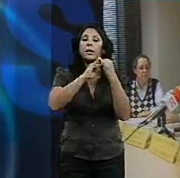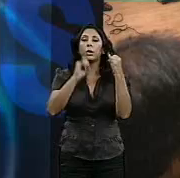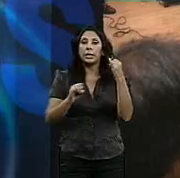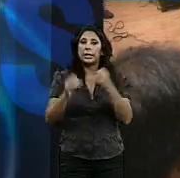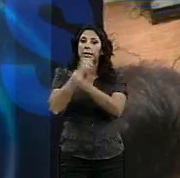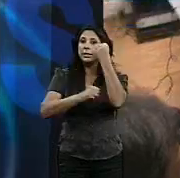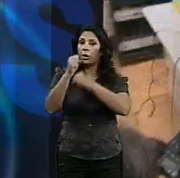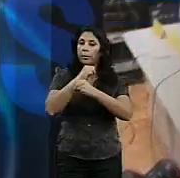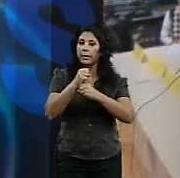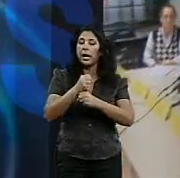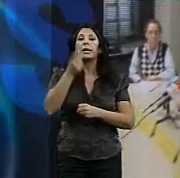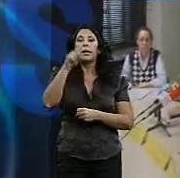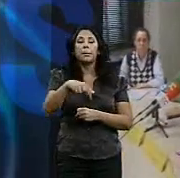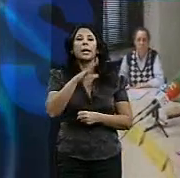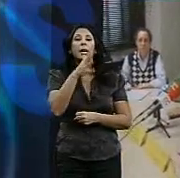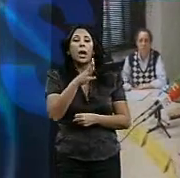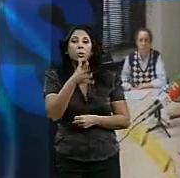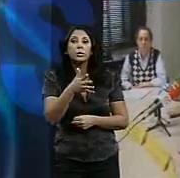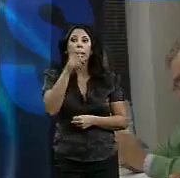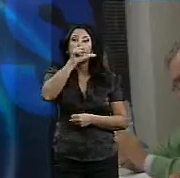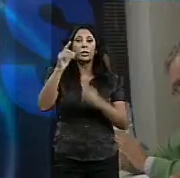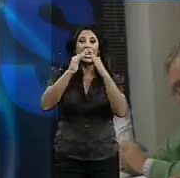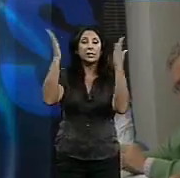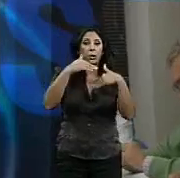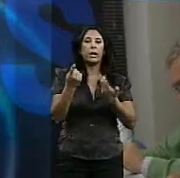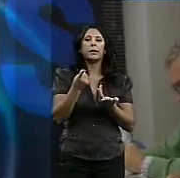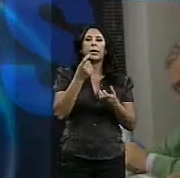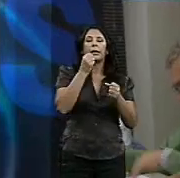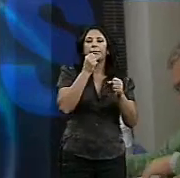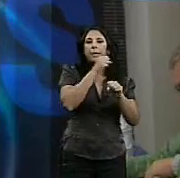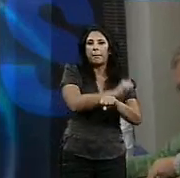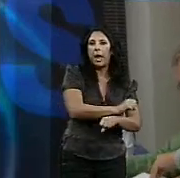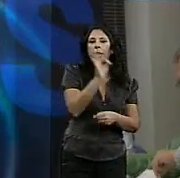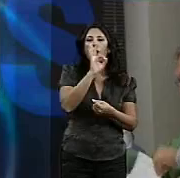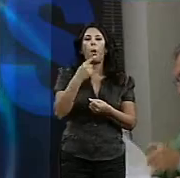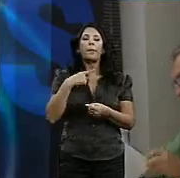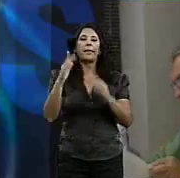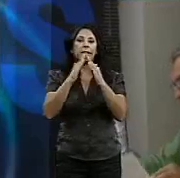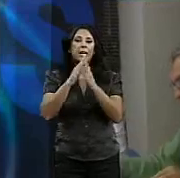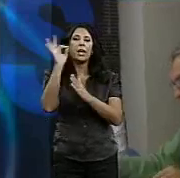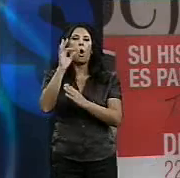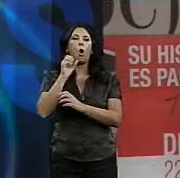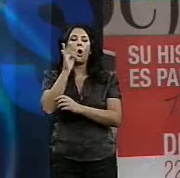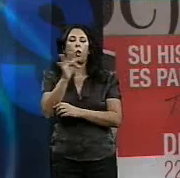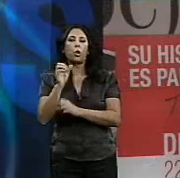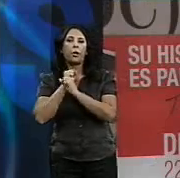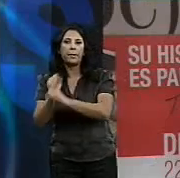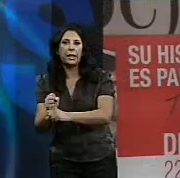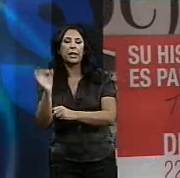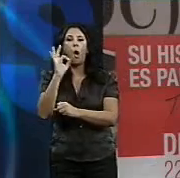causas del sinogarismo siguen siendo el desempleo, la drogodependencia, la pérdida de vivienda y la falta de apoyo familiar. El 90% de los usuarios